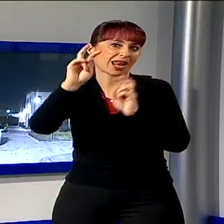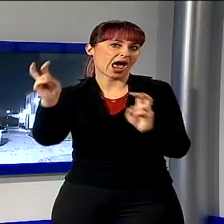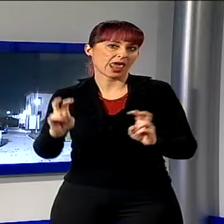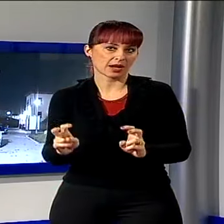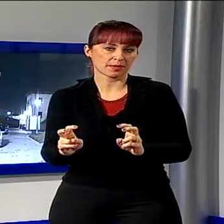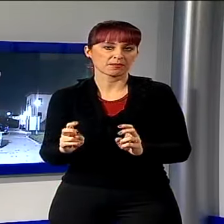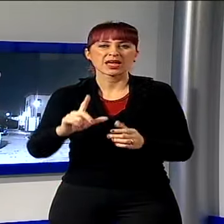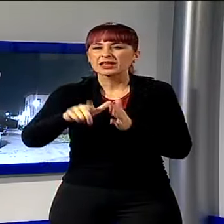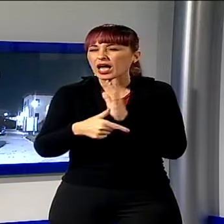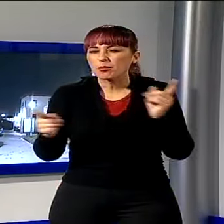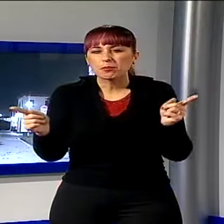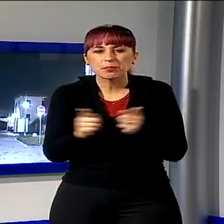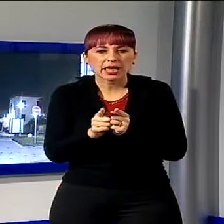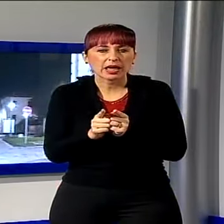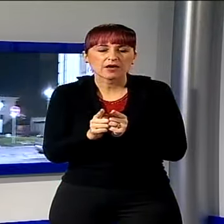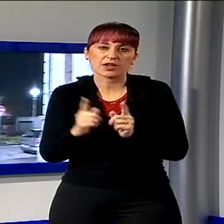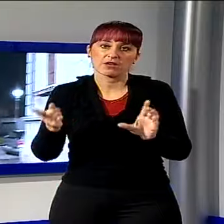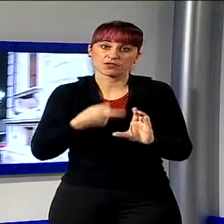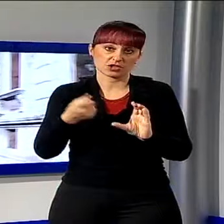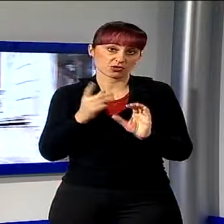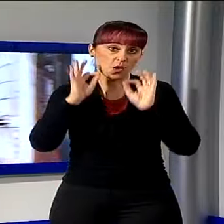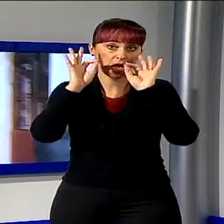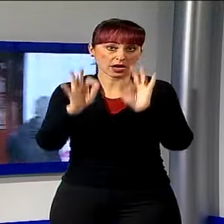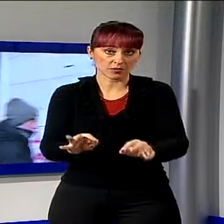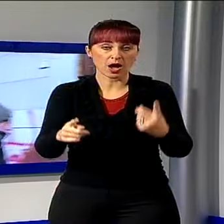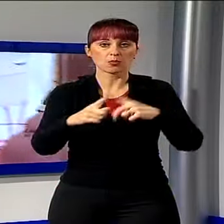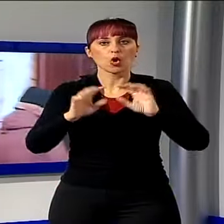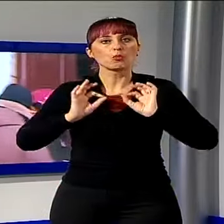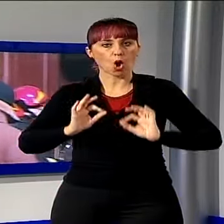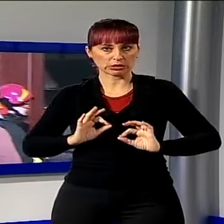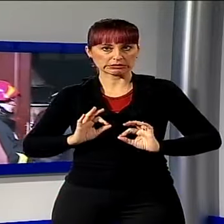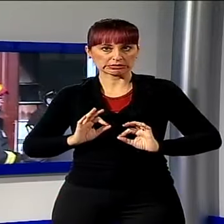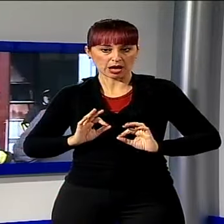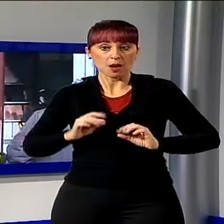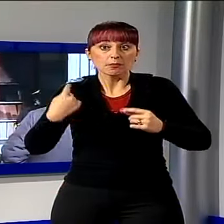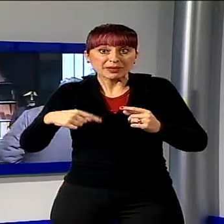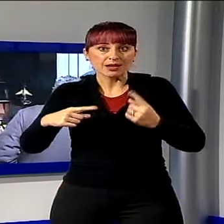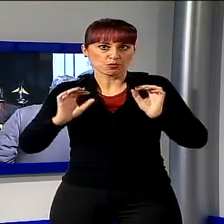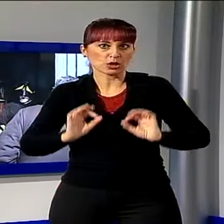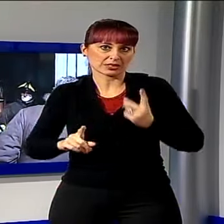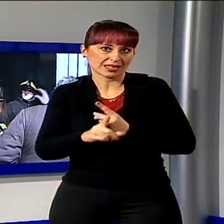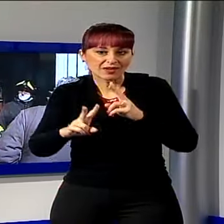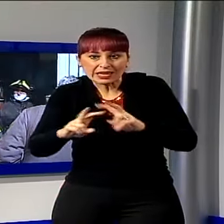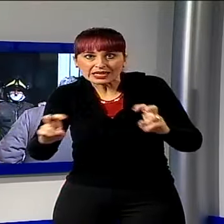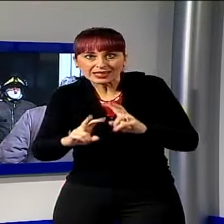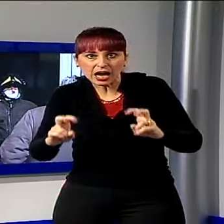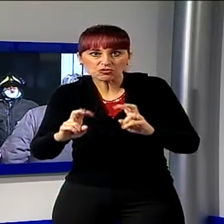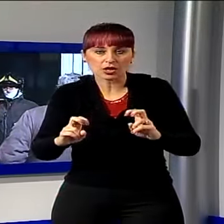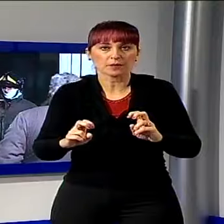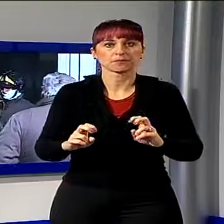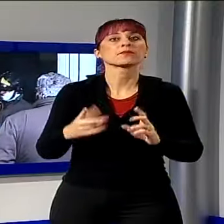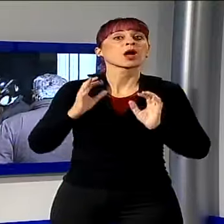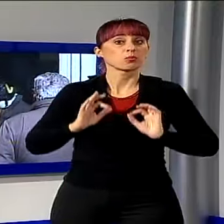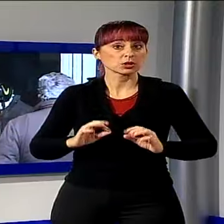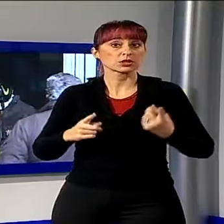In pochi minuti sul posto sono arrivati i vigili del fuoco e la polizia a cui sono affidate le indagini. Oltre alla squadra